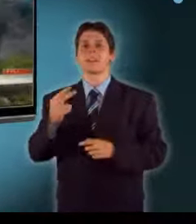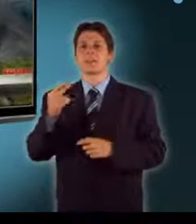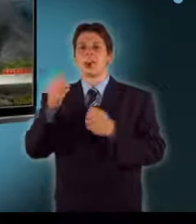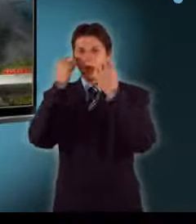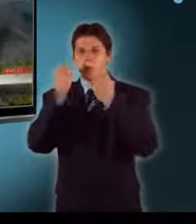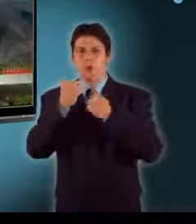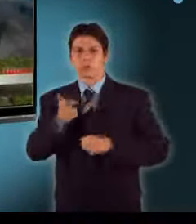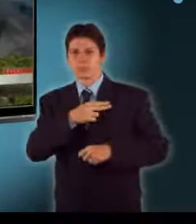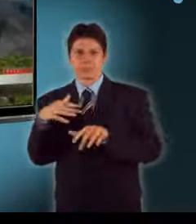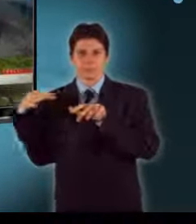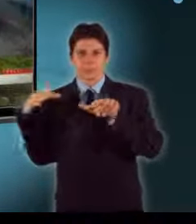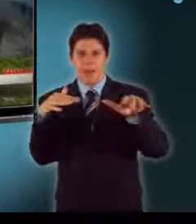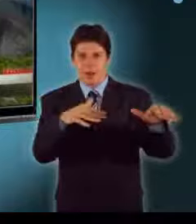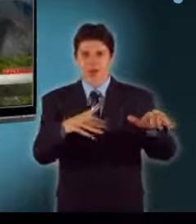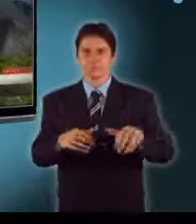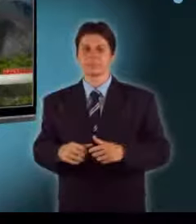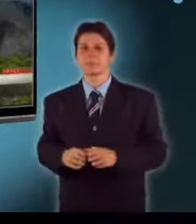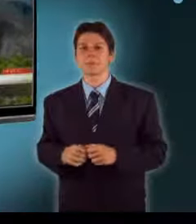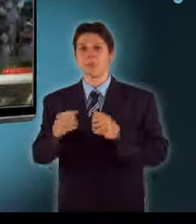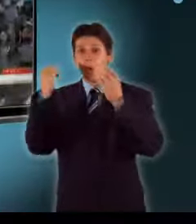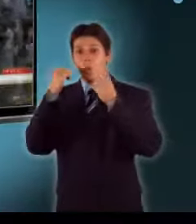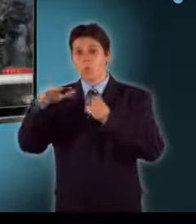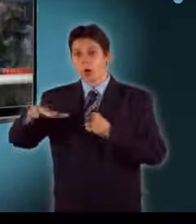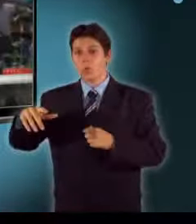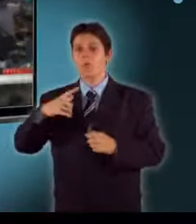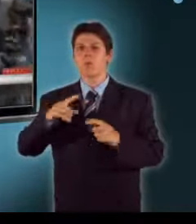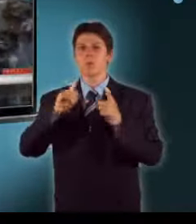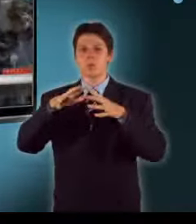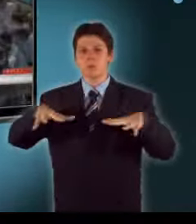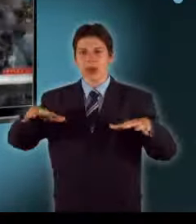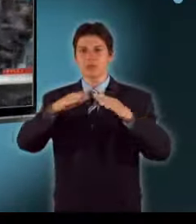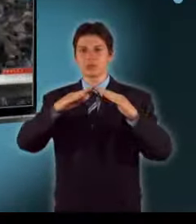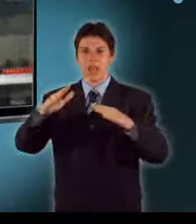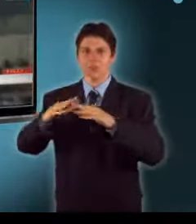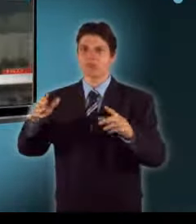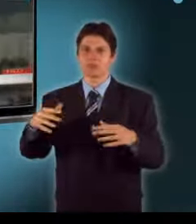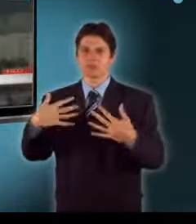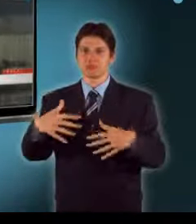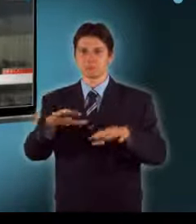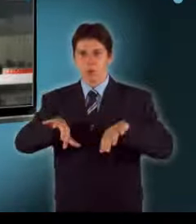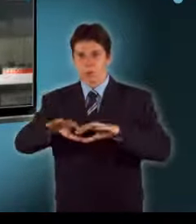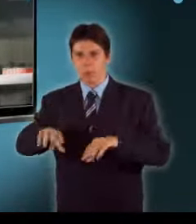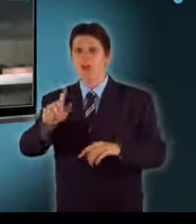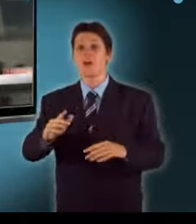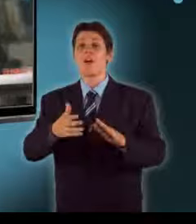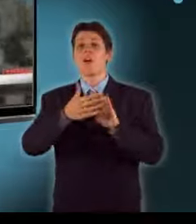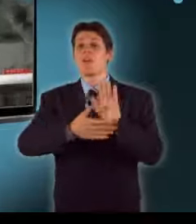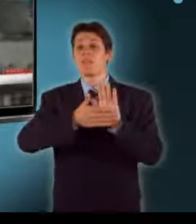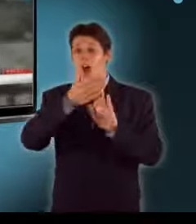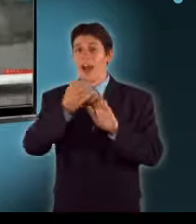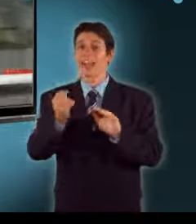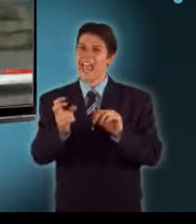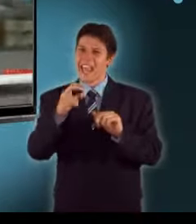A kommandósok az udvaron álló sátrakat gyorsan lerombolták, de a falon csak nagy nehezen tudtak feljutni. Ám amikor felértek,